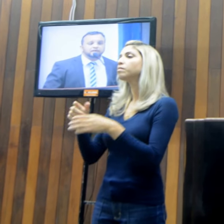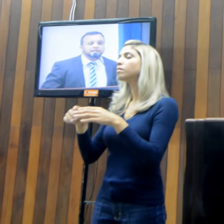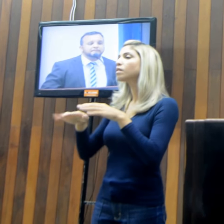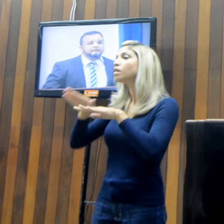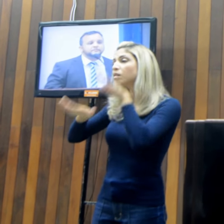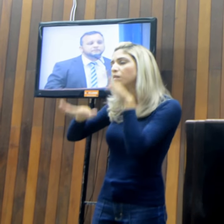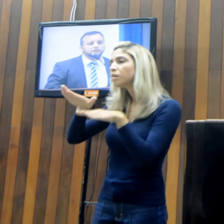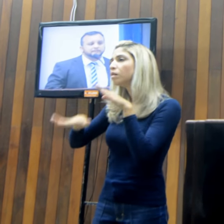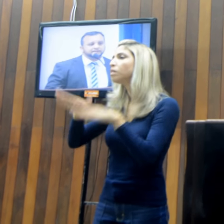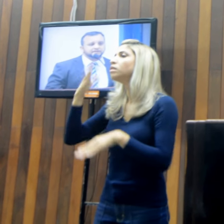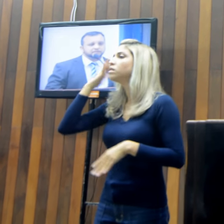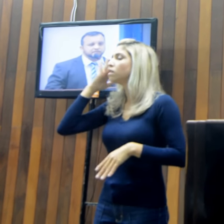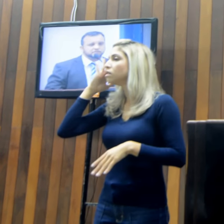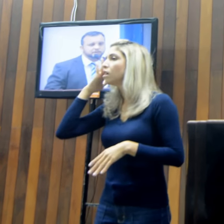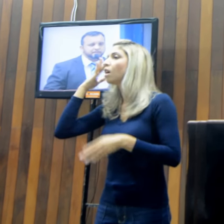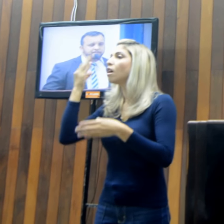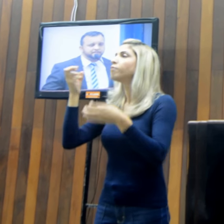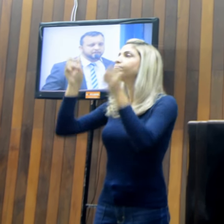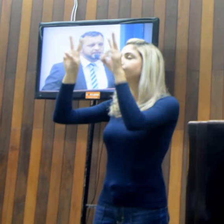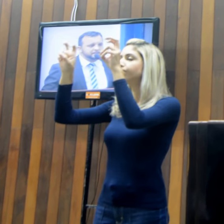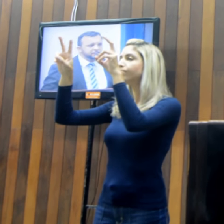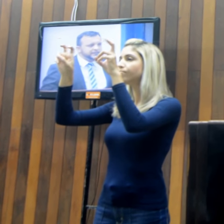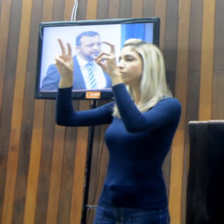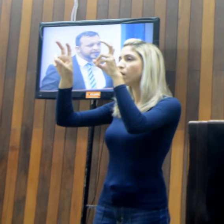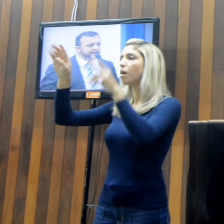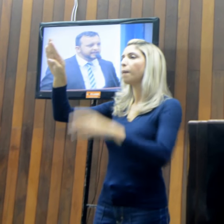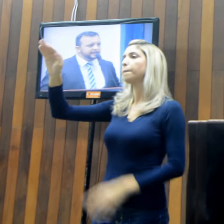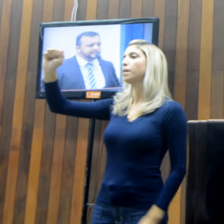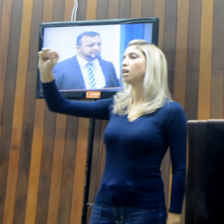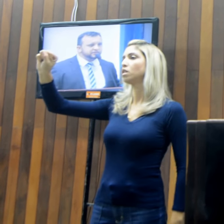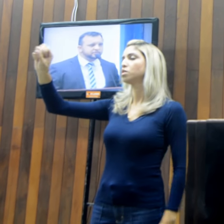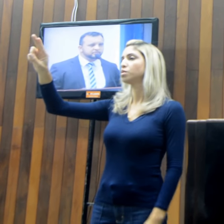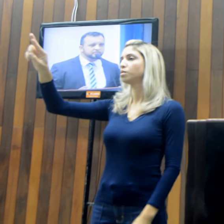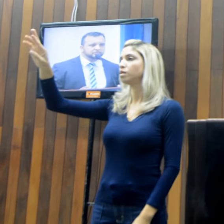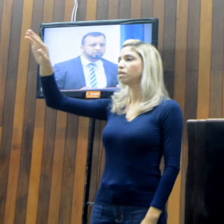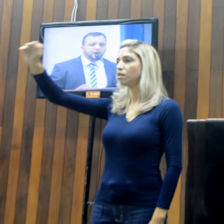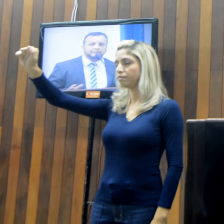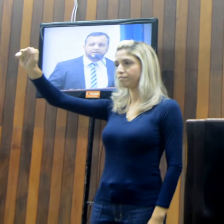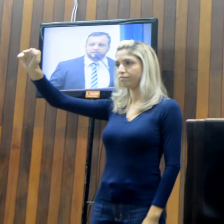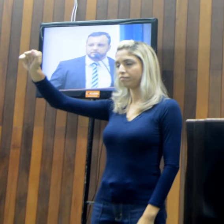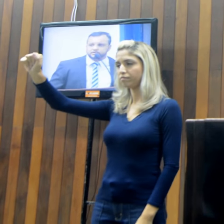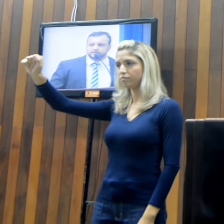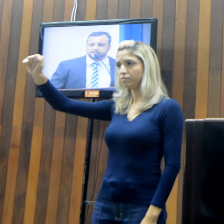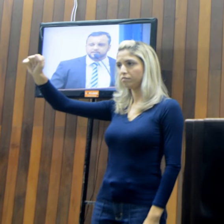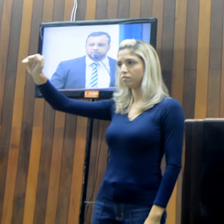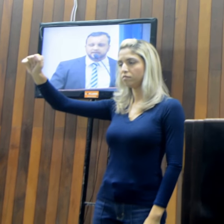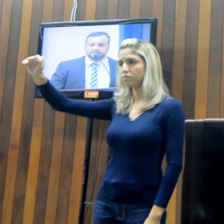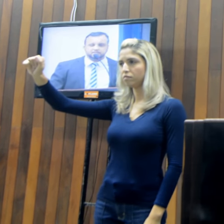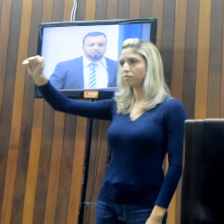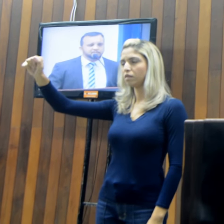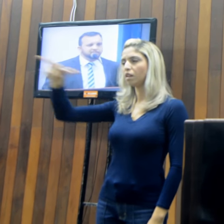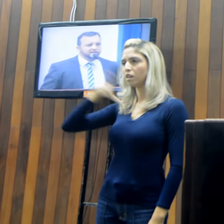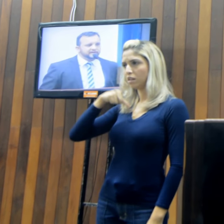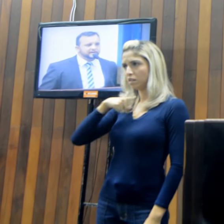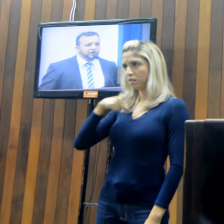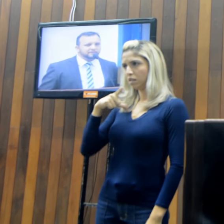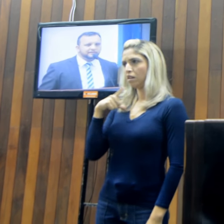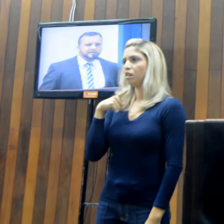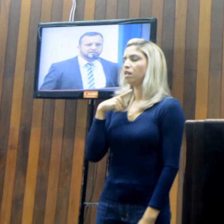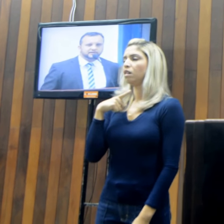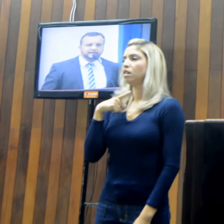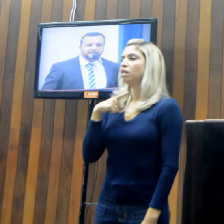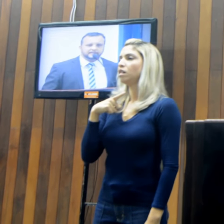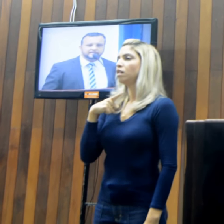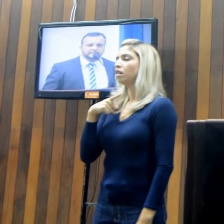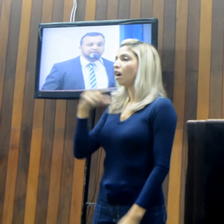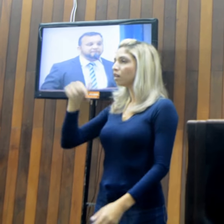do andamento da Operação Basura. Porque existe um hábito, senhor presidente, no Brasil, e, obviamente,